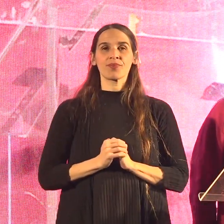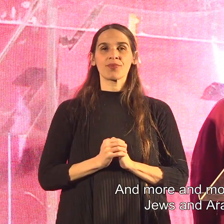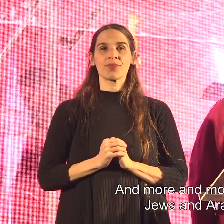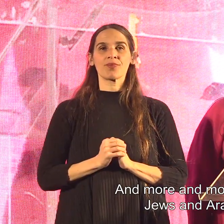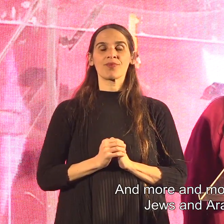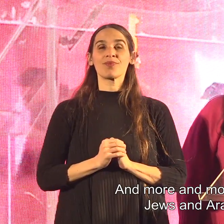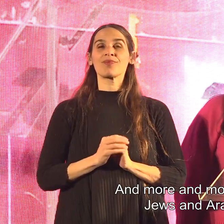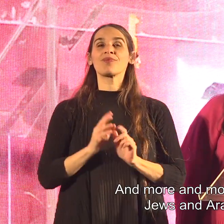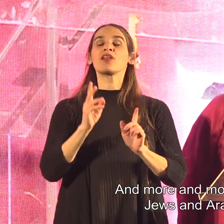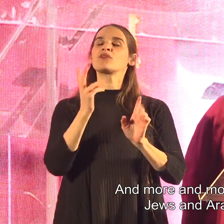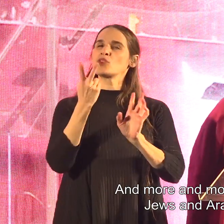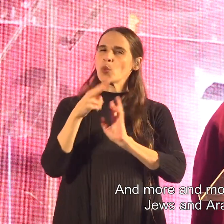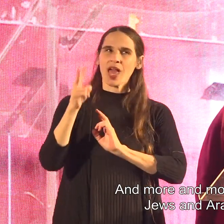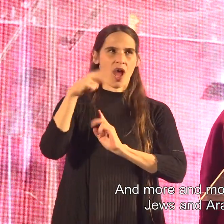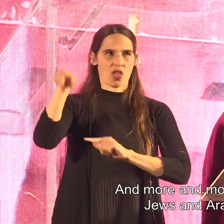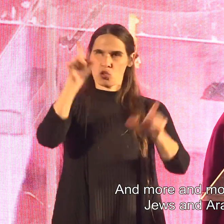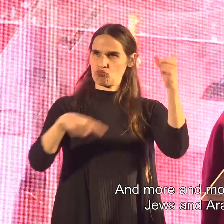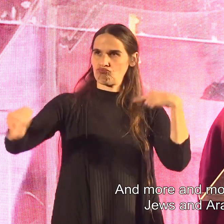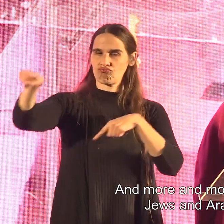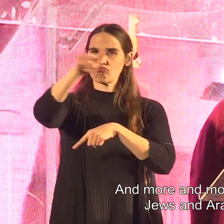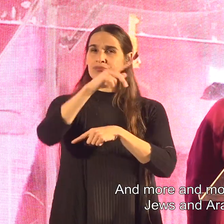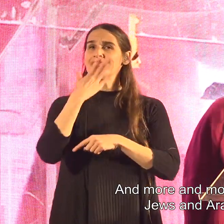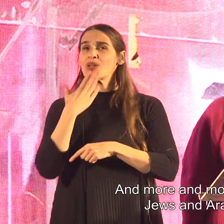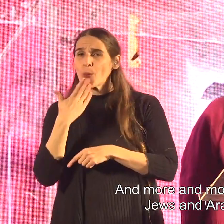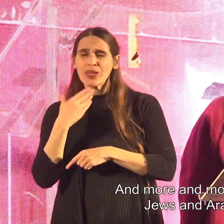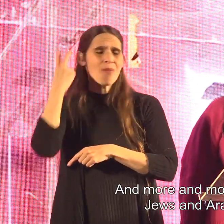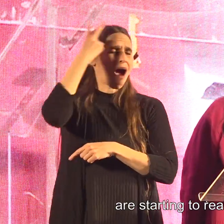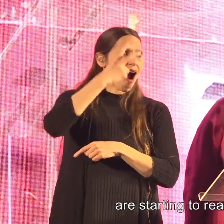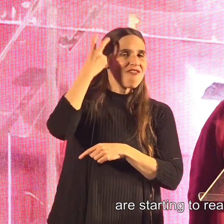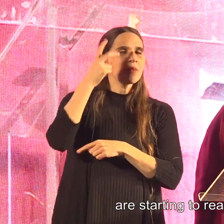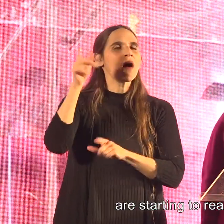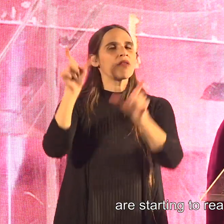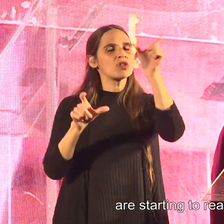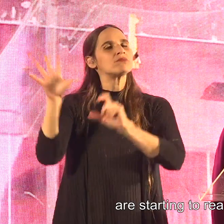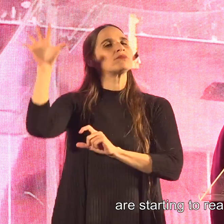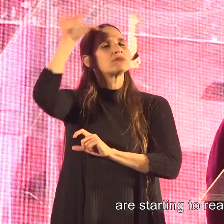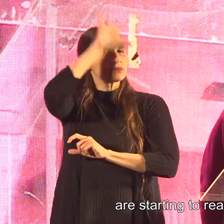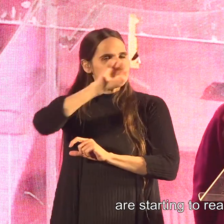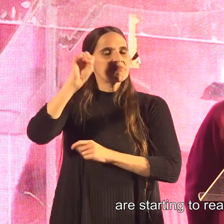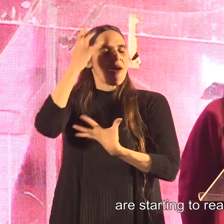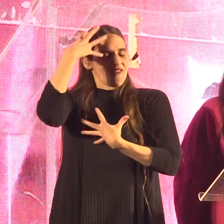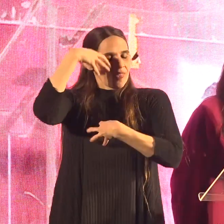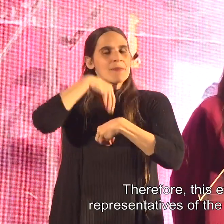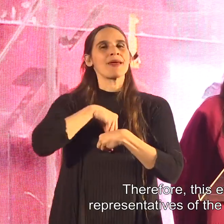ויותר ויותר מאיתנו יהודים וערבים מתחילים להפנים את זה